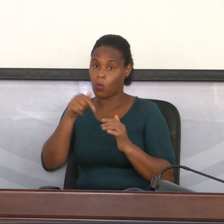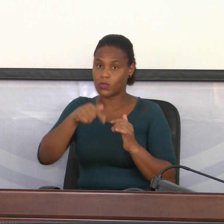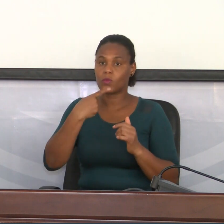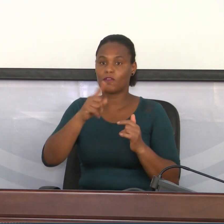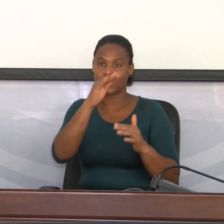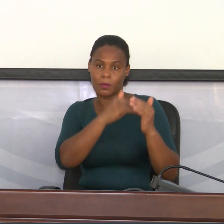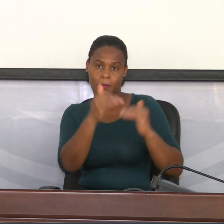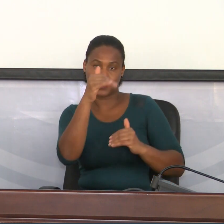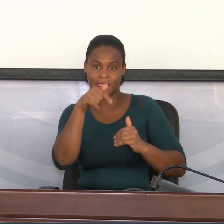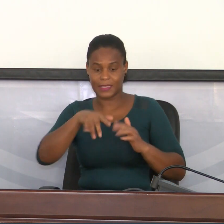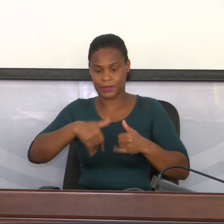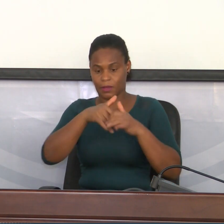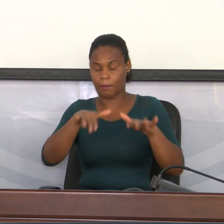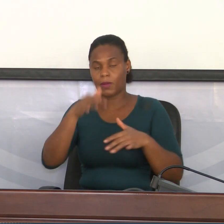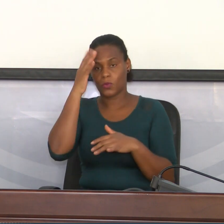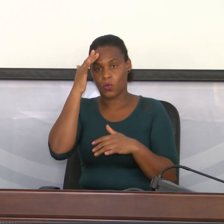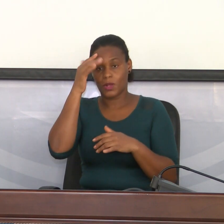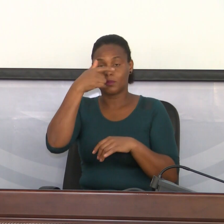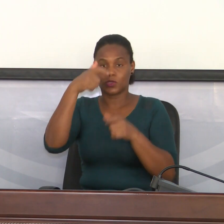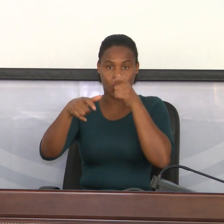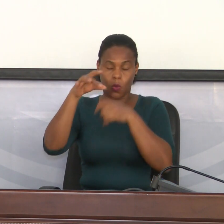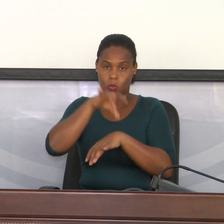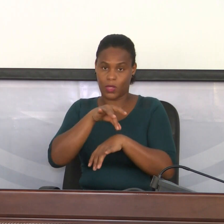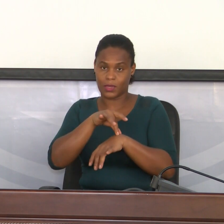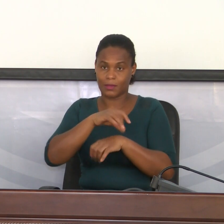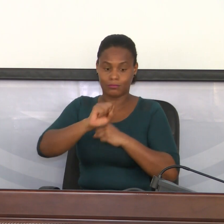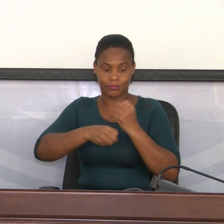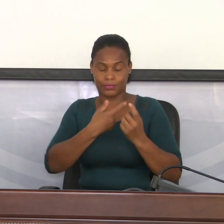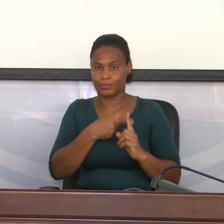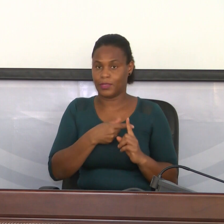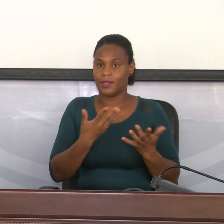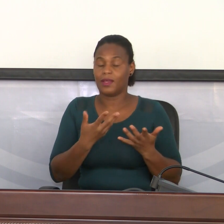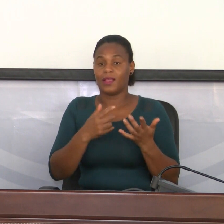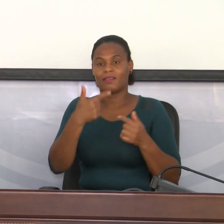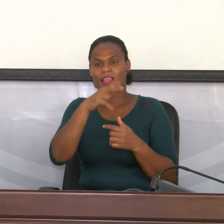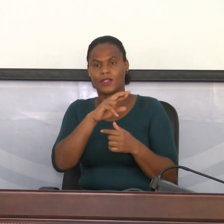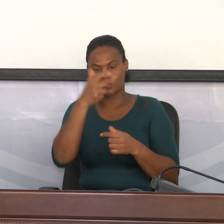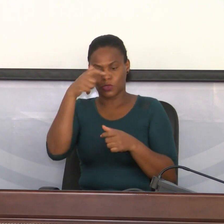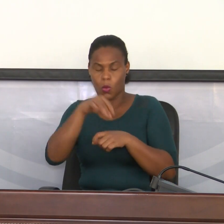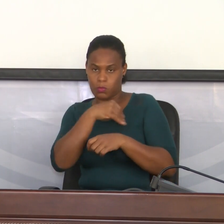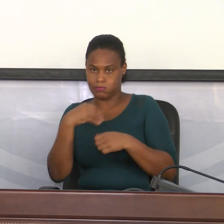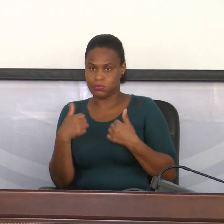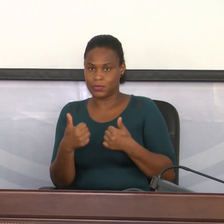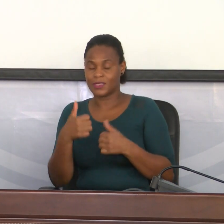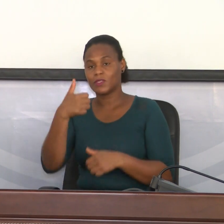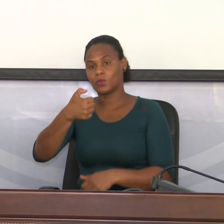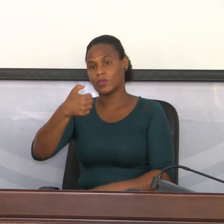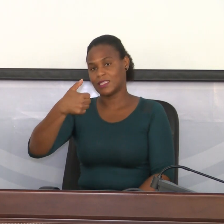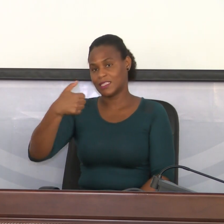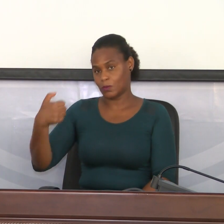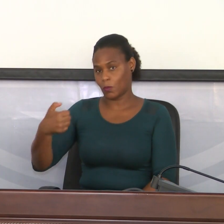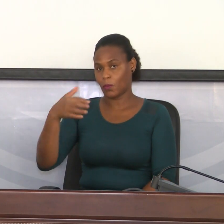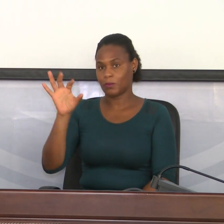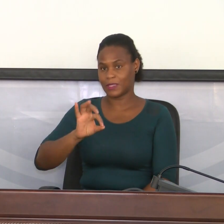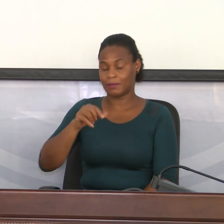novo na praia o número de doentes ativos, portanto, com uma taxa de recuperação de 55%. Ou